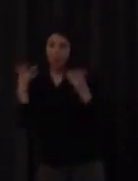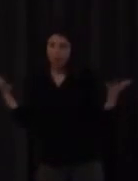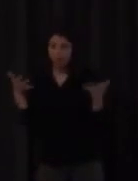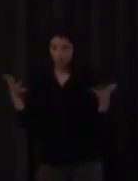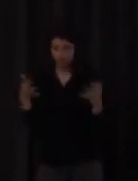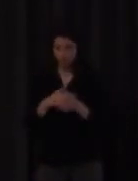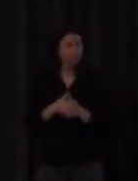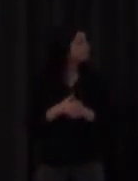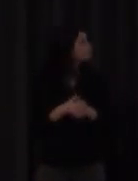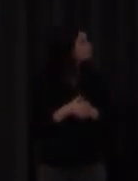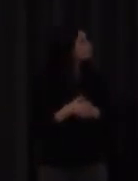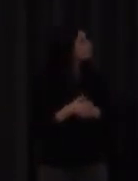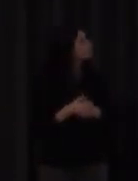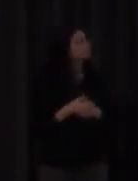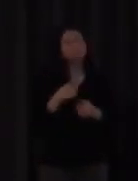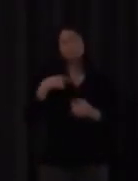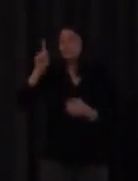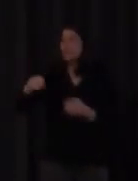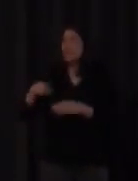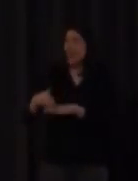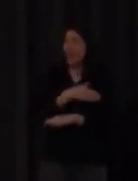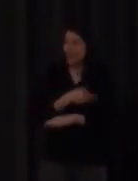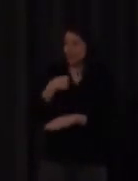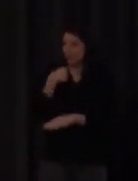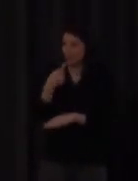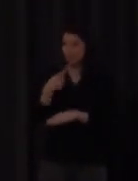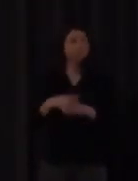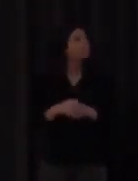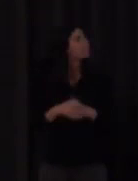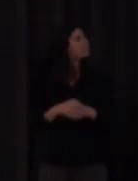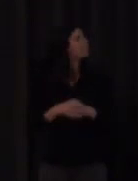les decía antes también que